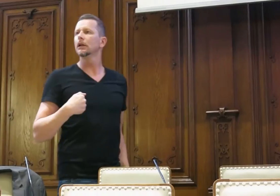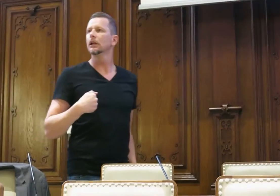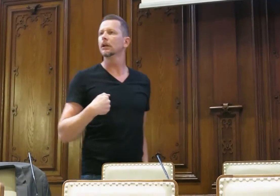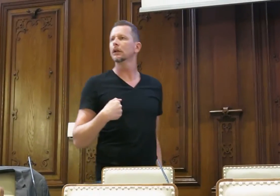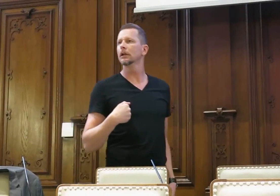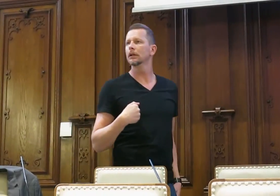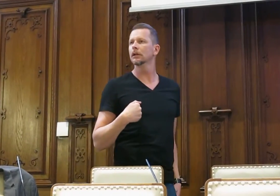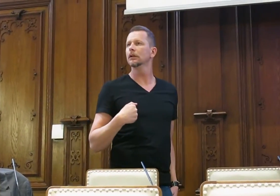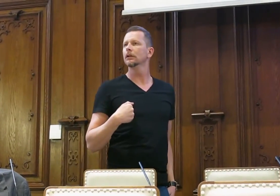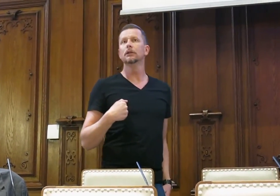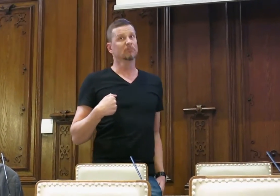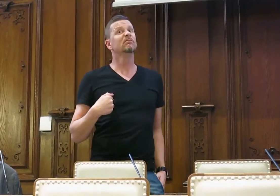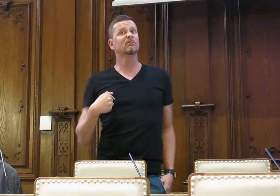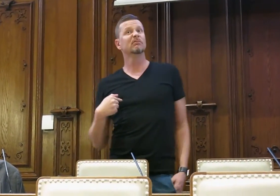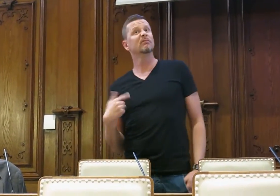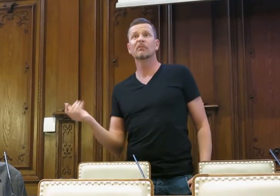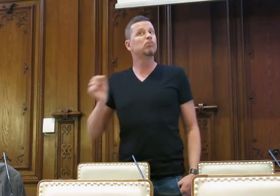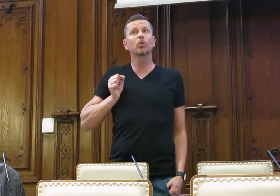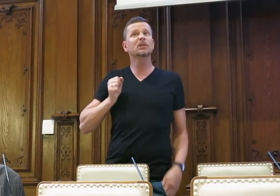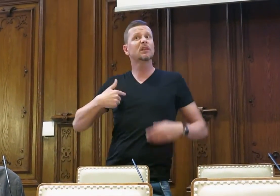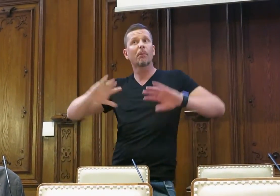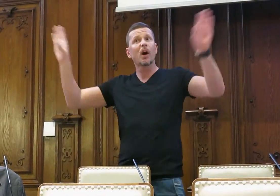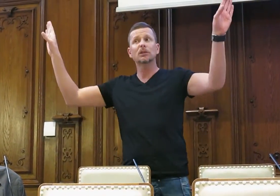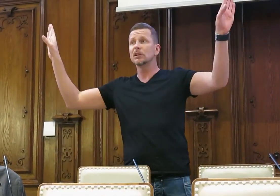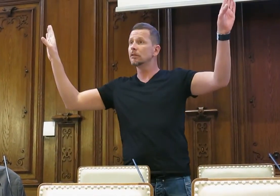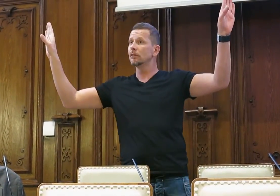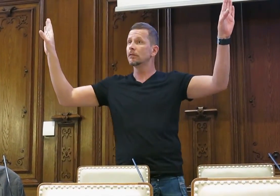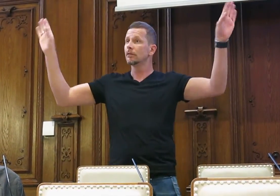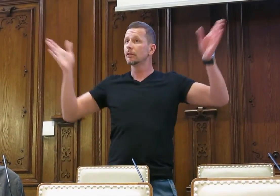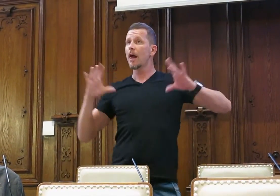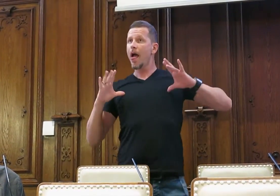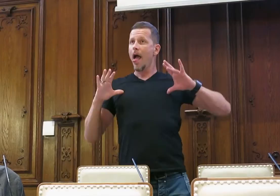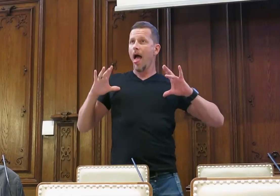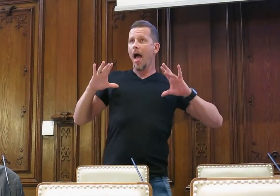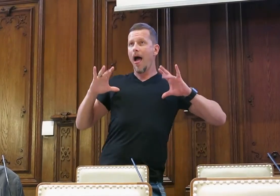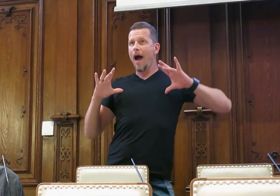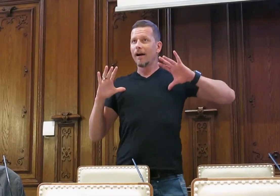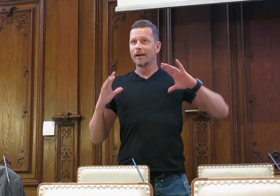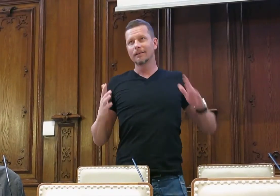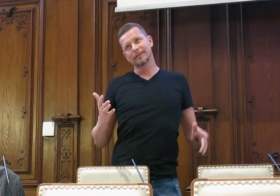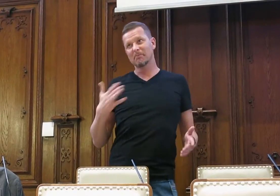Ich bin zum Beispiel untauglich als Gehörloser, ich darf nicht vom Bundesherr, also ich brauche auch nicht vom Bundesherr, ich werde das schon sein.